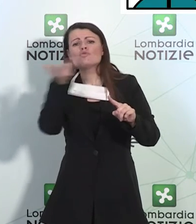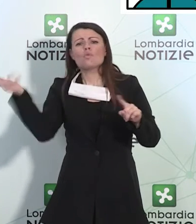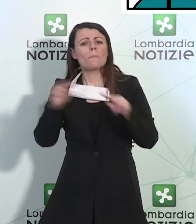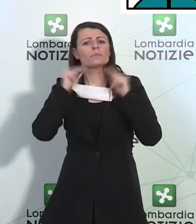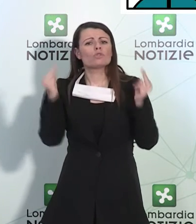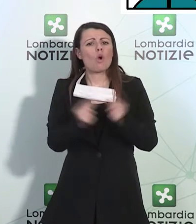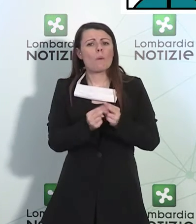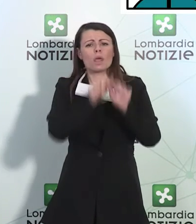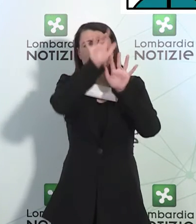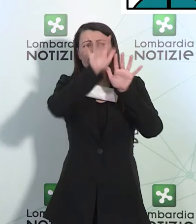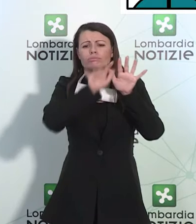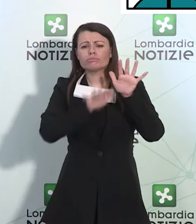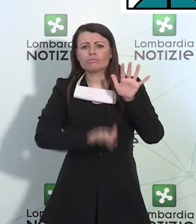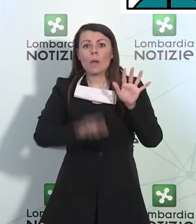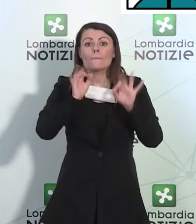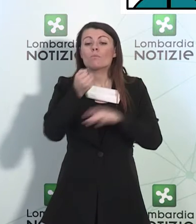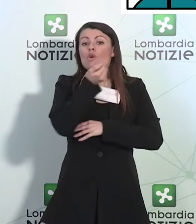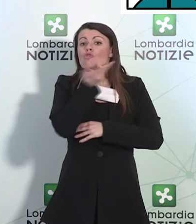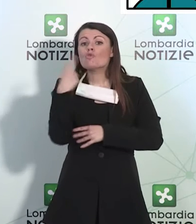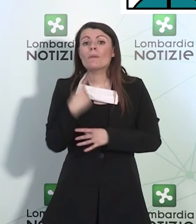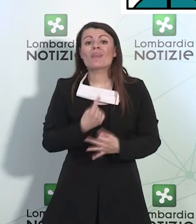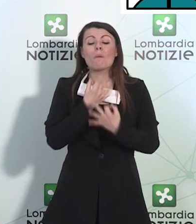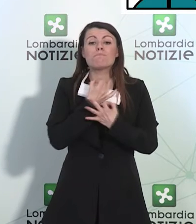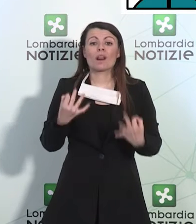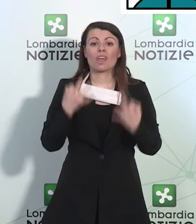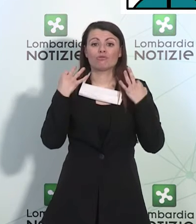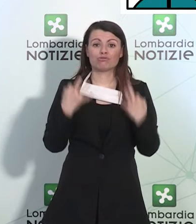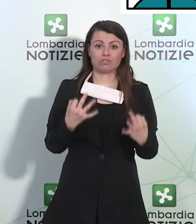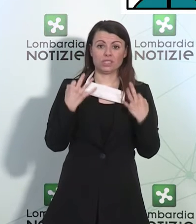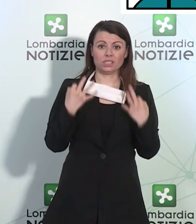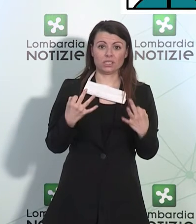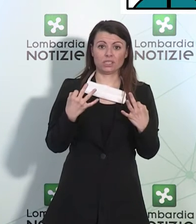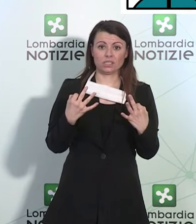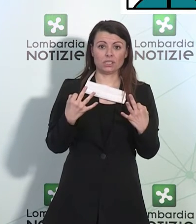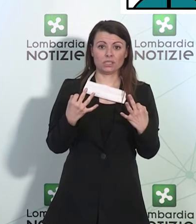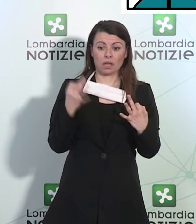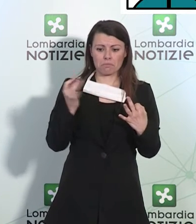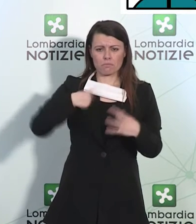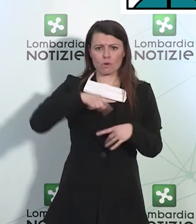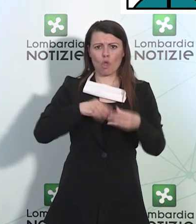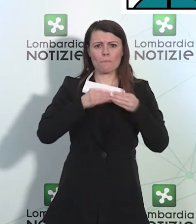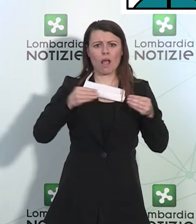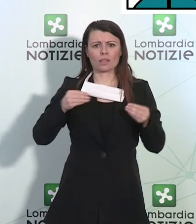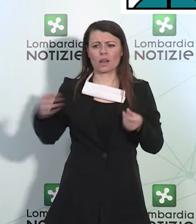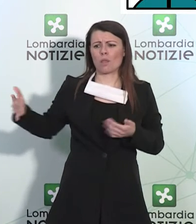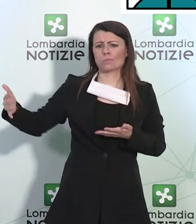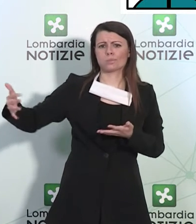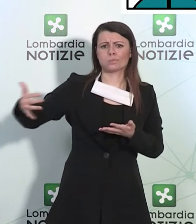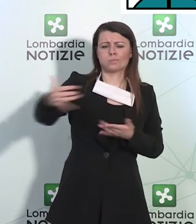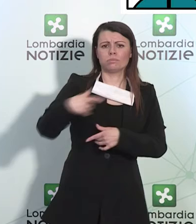assolutamente esatti di quello che è il materiale che è stato ricevuto dalla